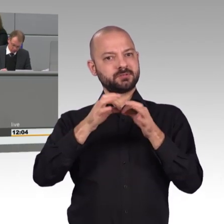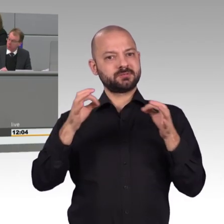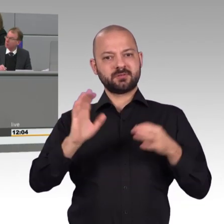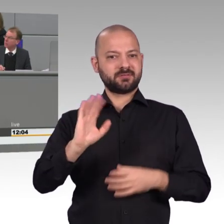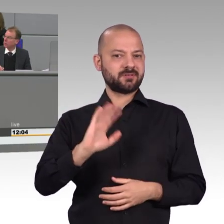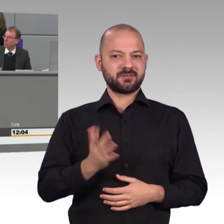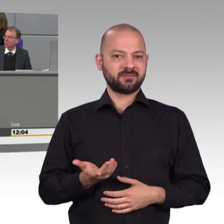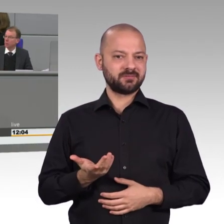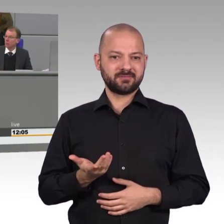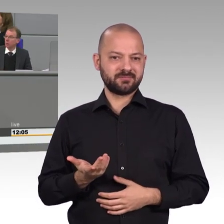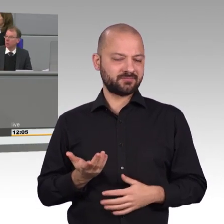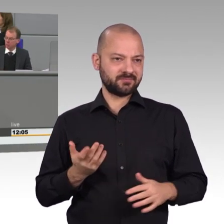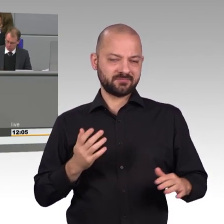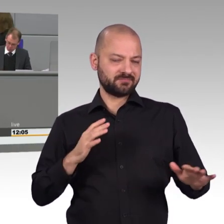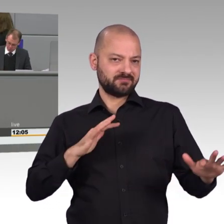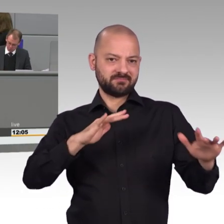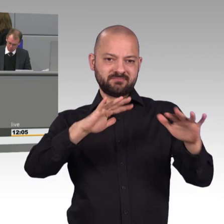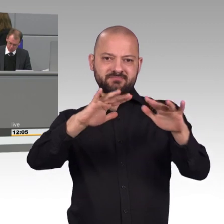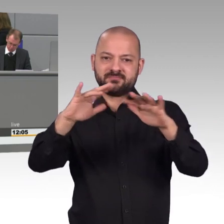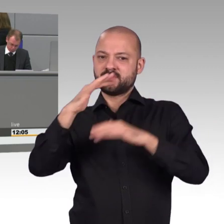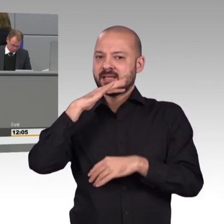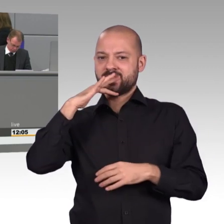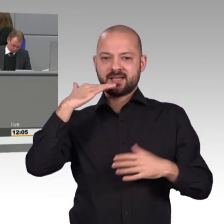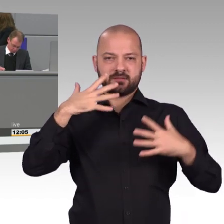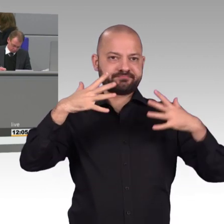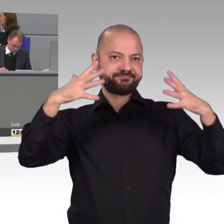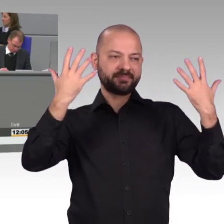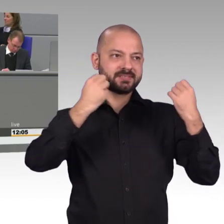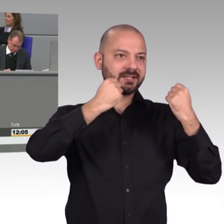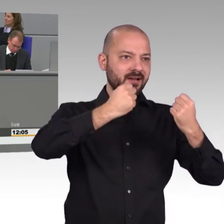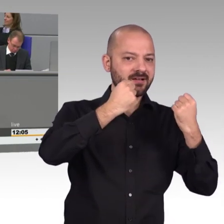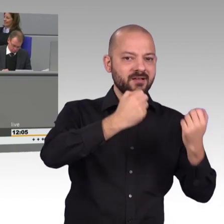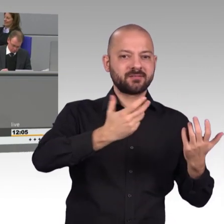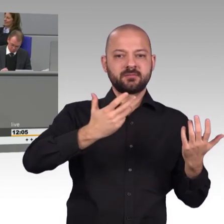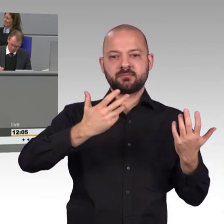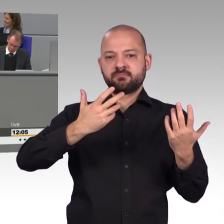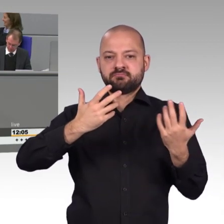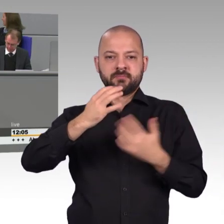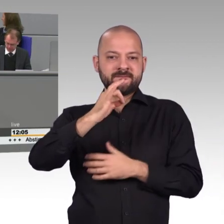Andererseits spielt bei der Ausgestaltung von Verschlüsselungstechnologien aber auch eben die